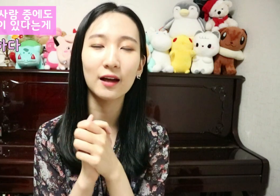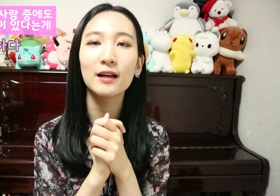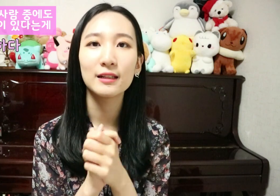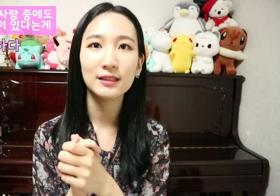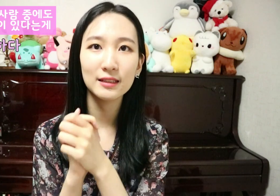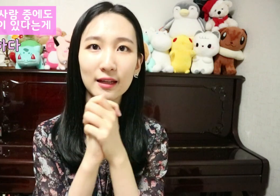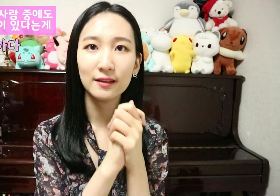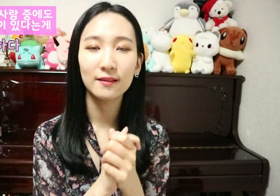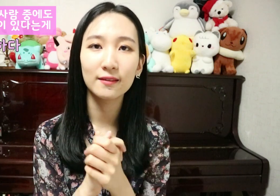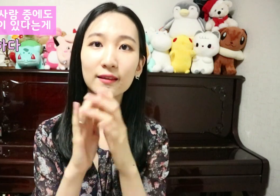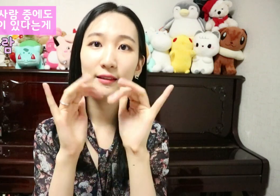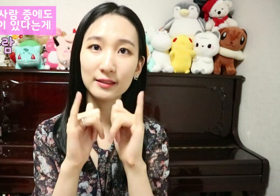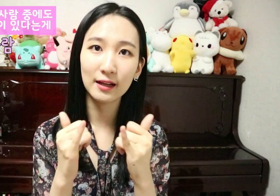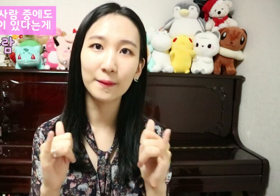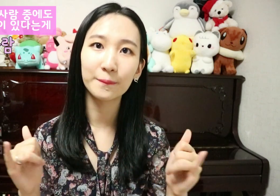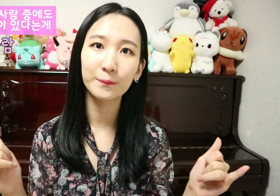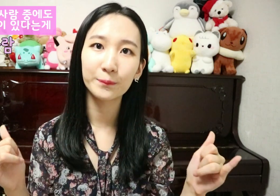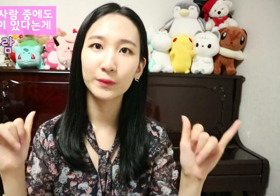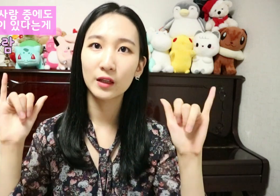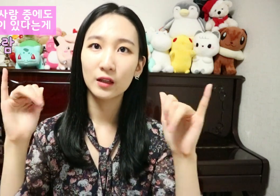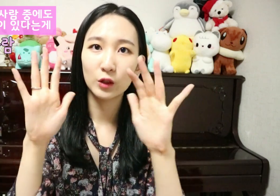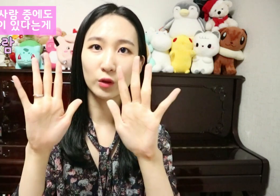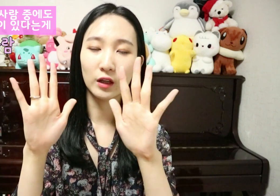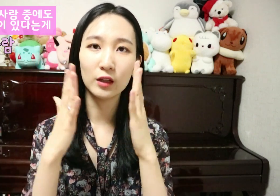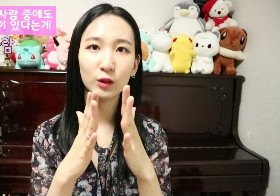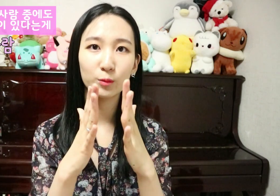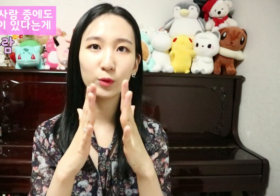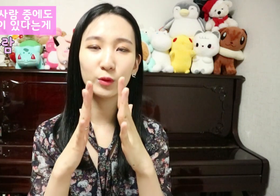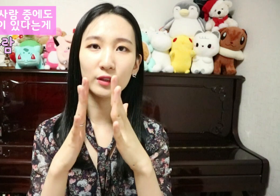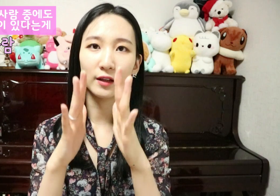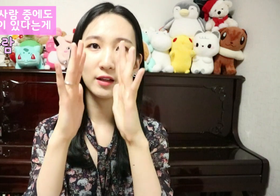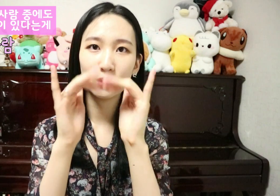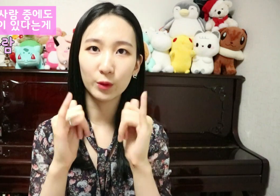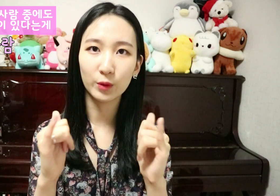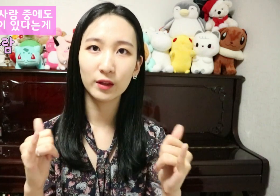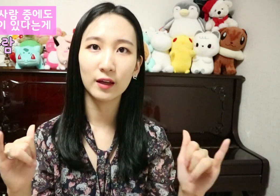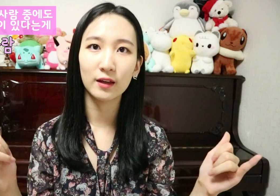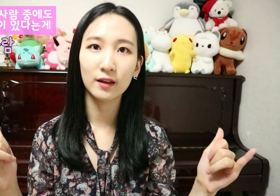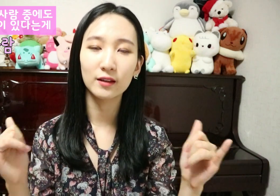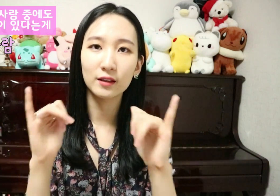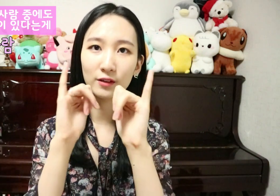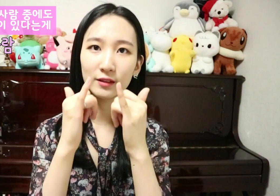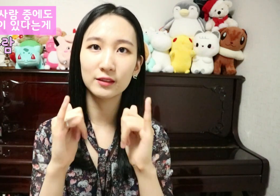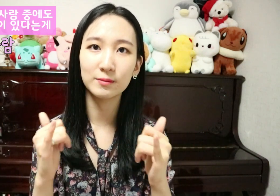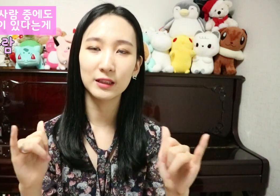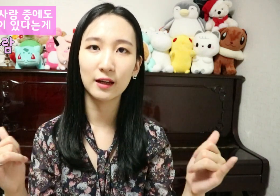친한 사람 이렇게 펴고 있다가 이렇게 이렇게 흔들립니다